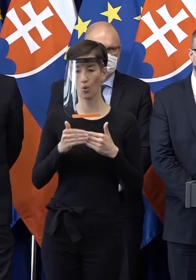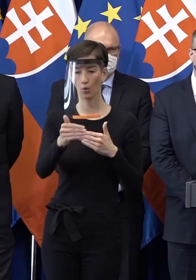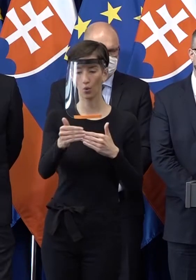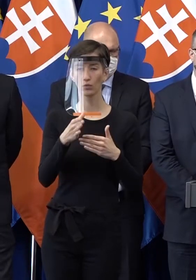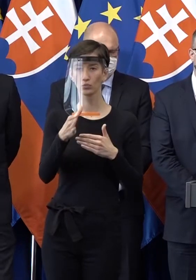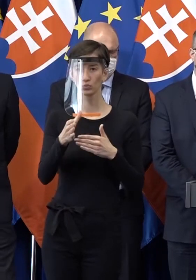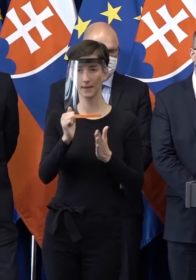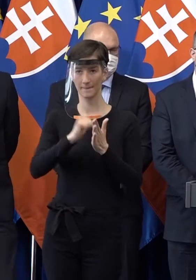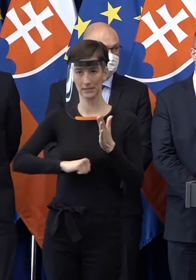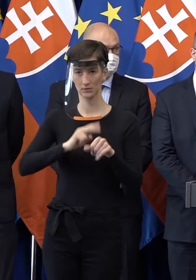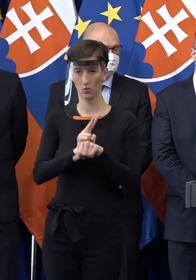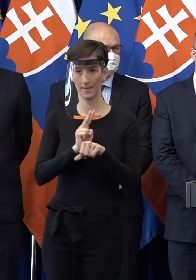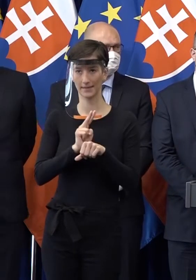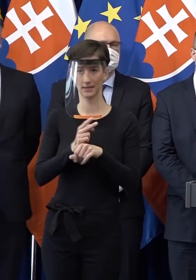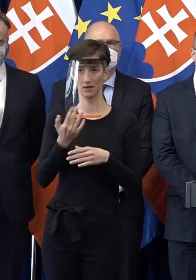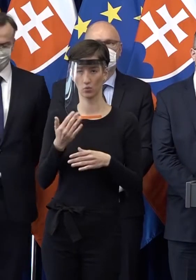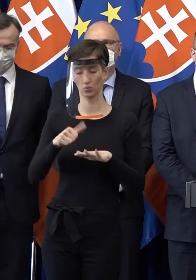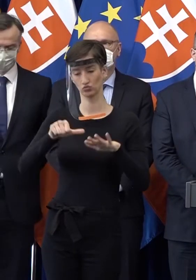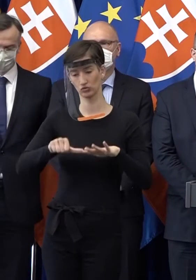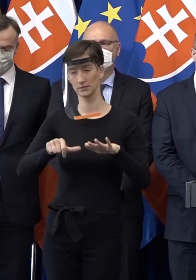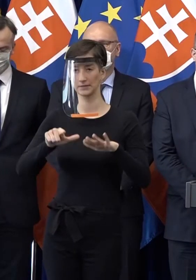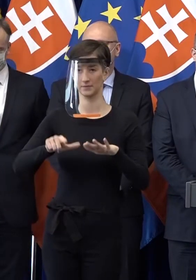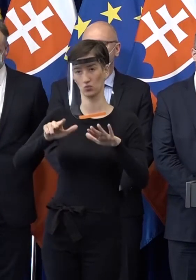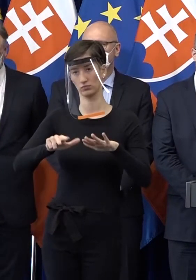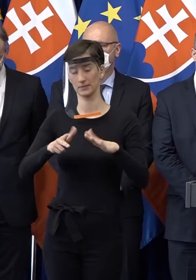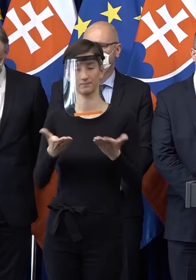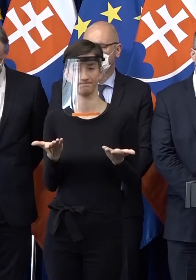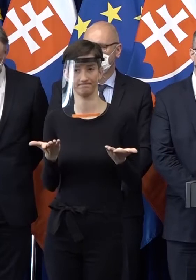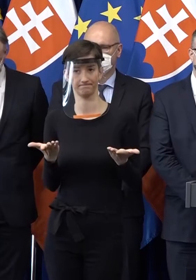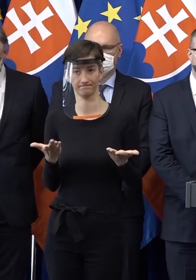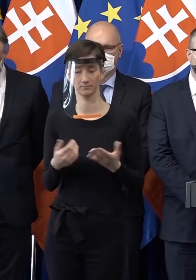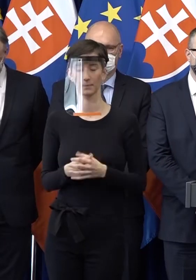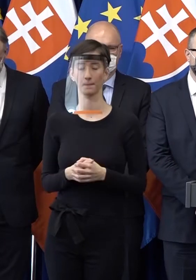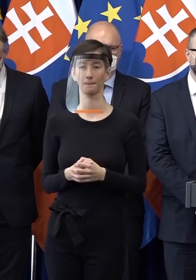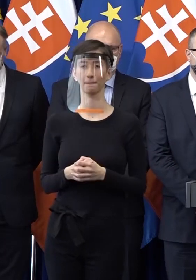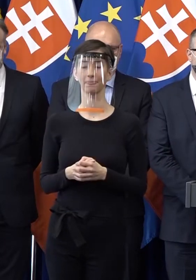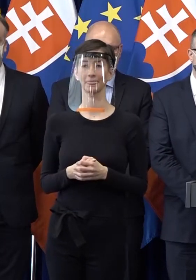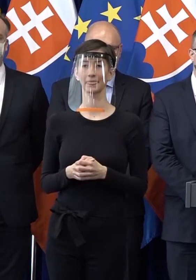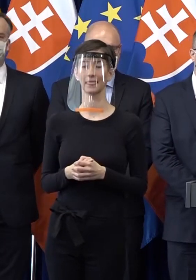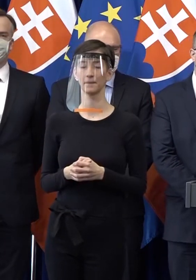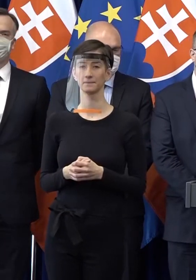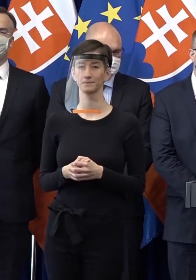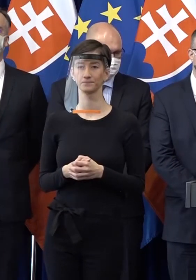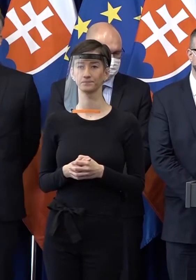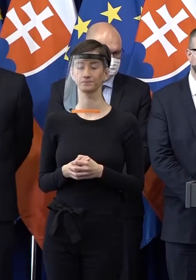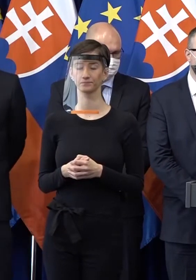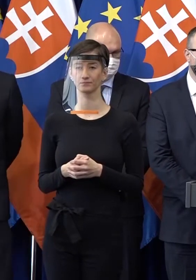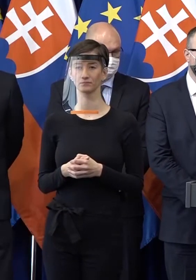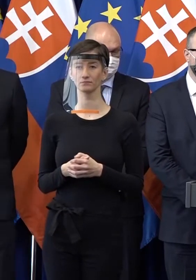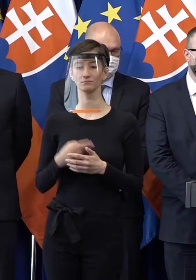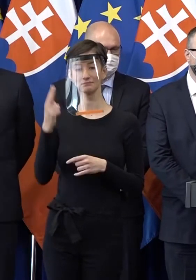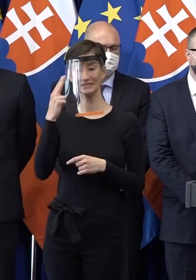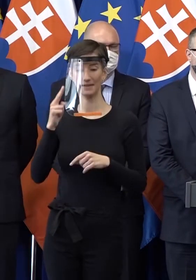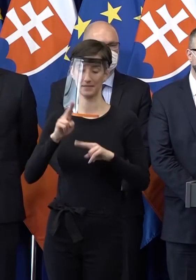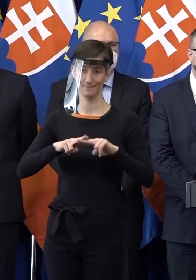prísne reštriktívne opatrenia, či skutočne nejakým spôsobom sa v nejakom časovom horizonte nezačnú uvoľňovať